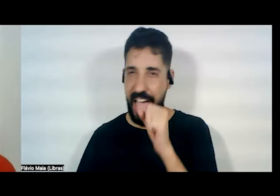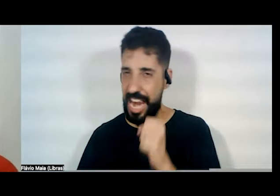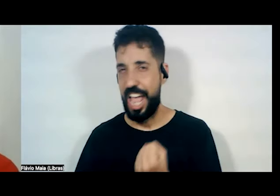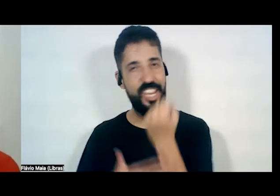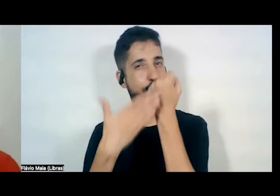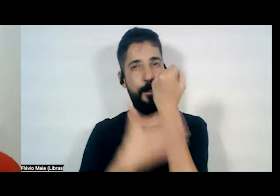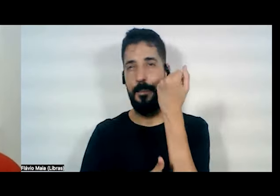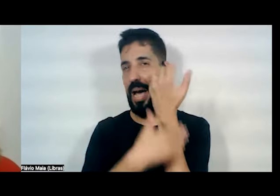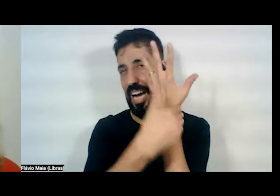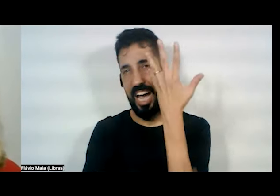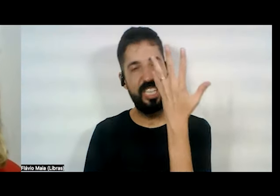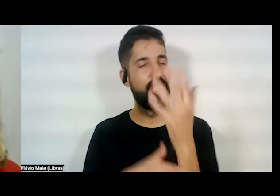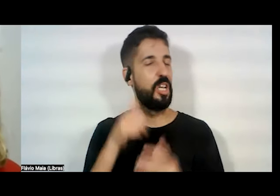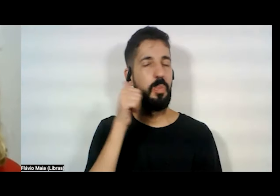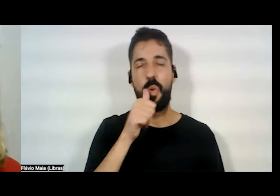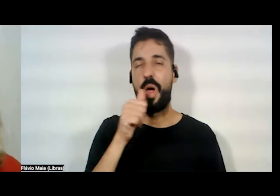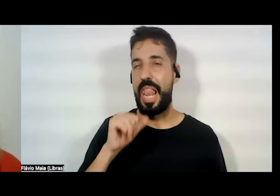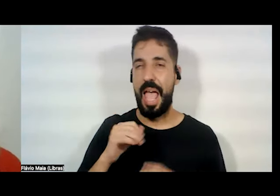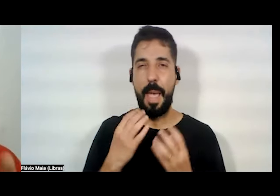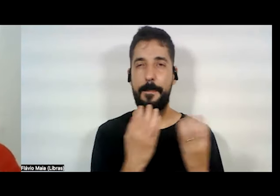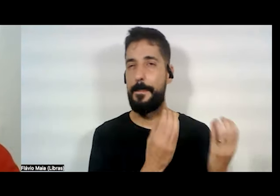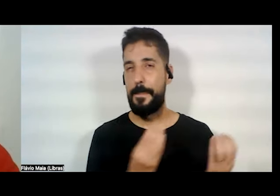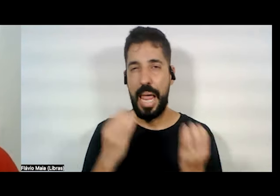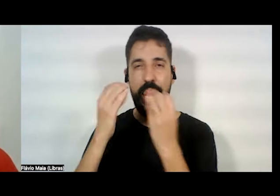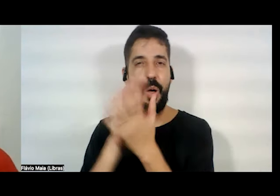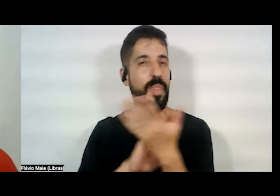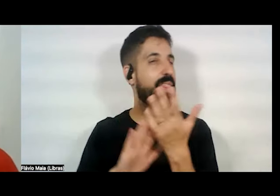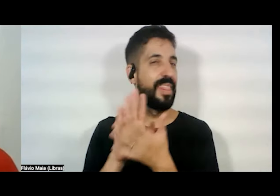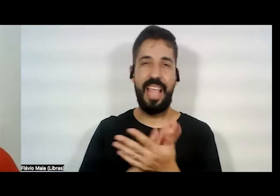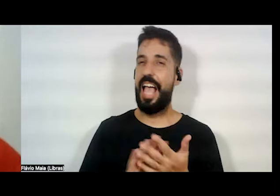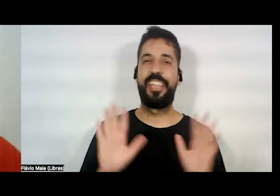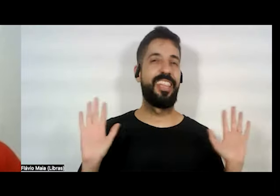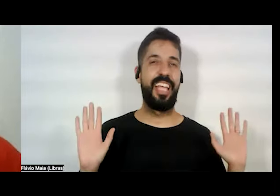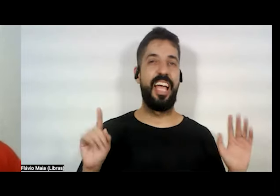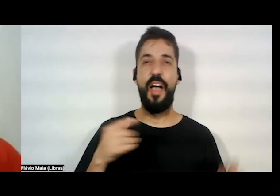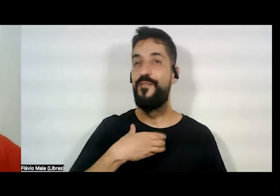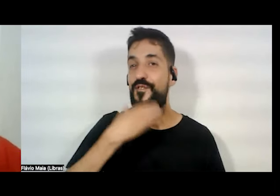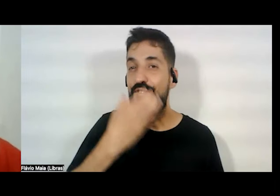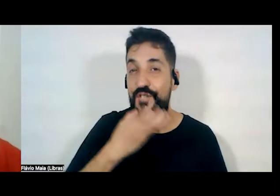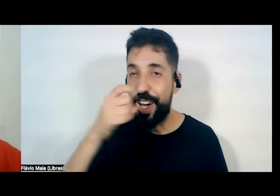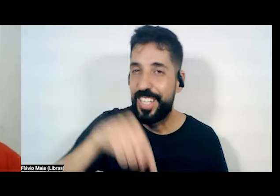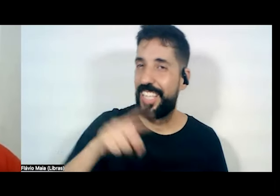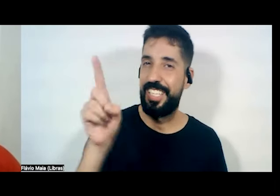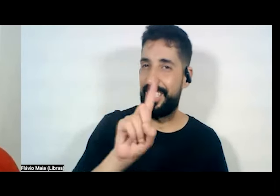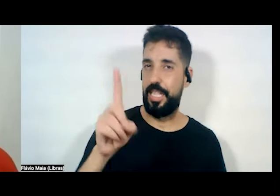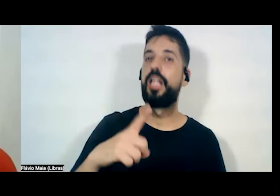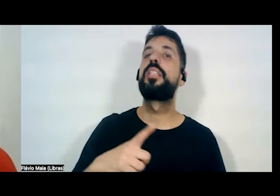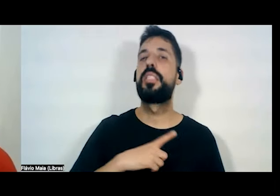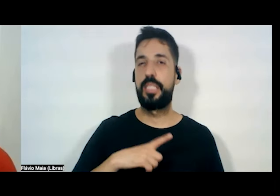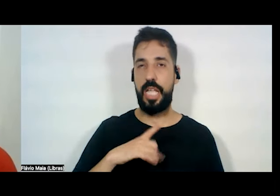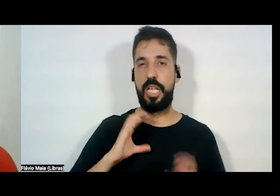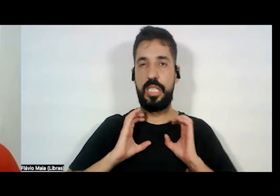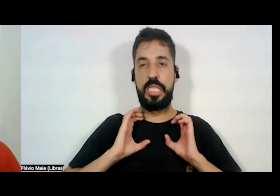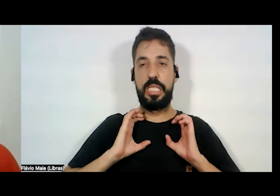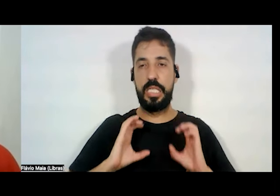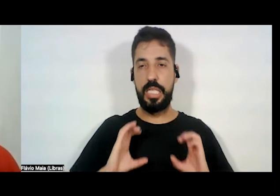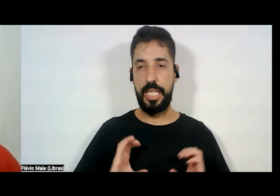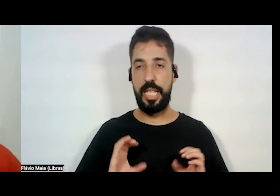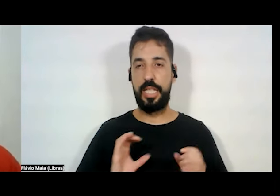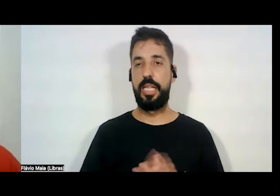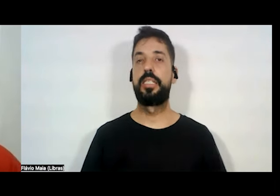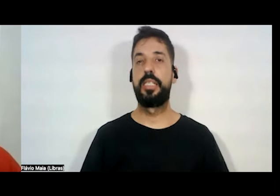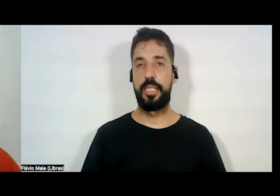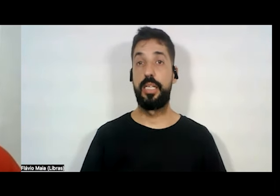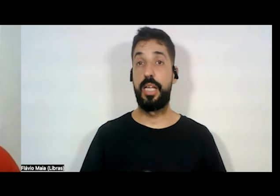mulher melão, nem nada disso. aqui ninguém é fruta, aqui nós temos cidadania, aqui nós